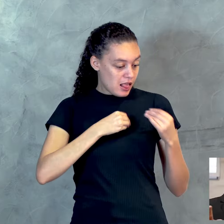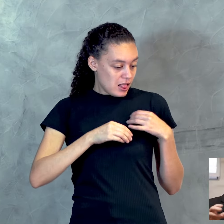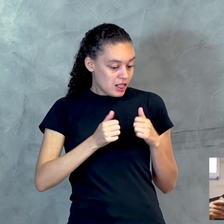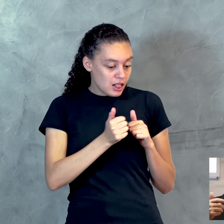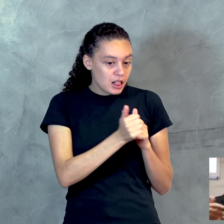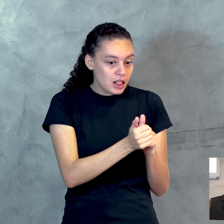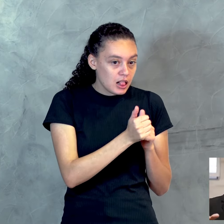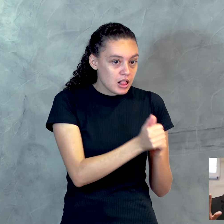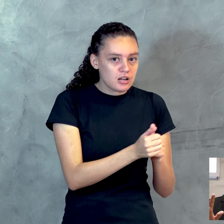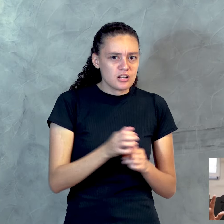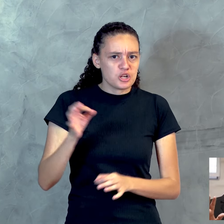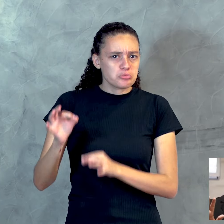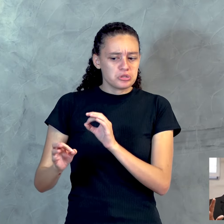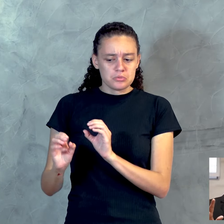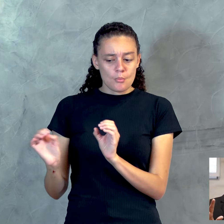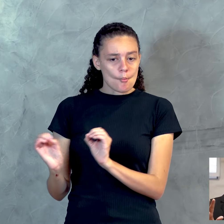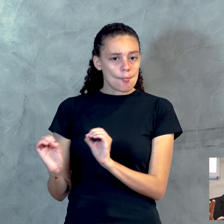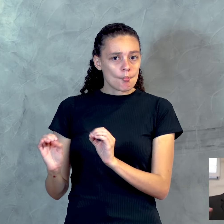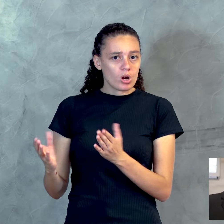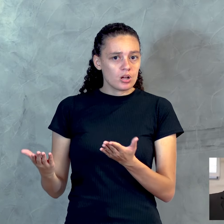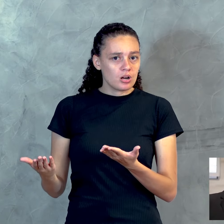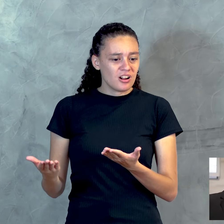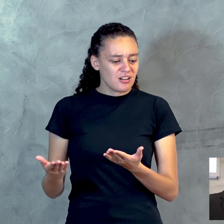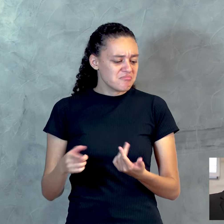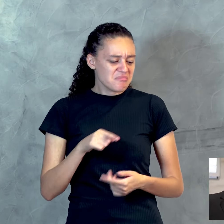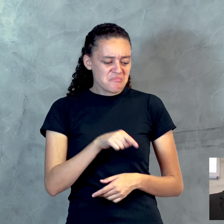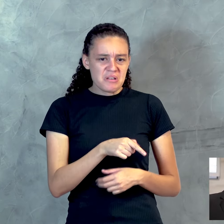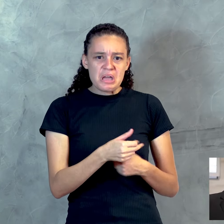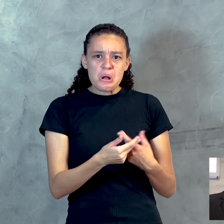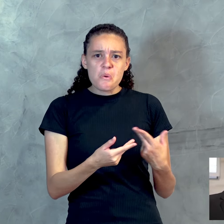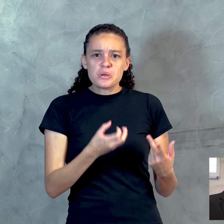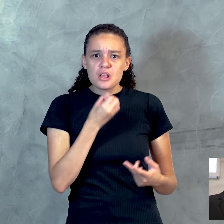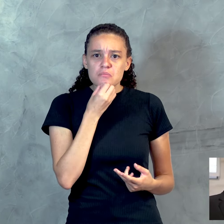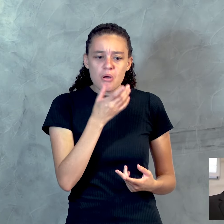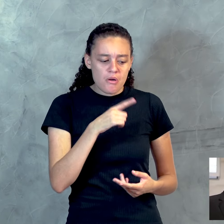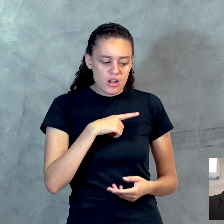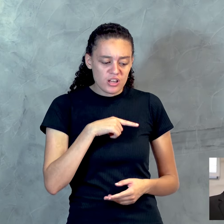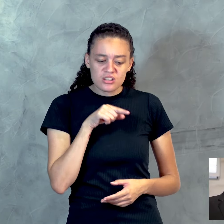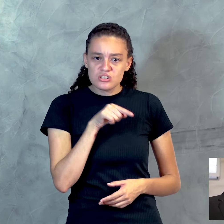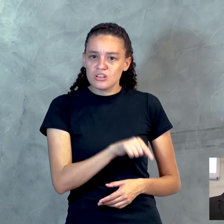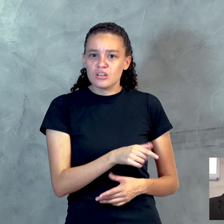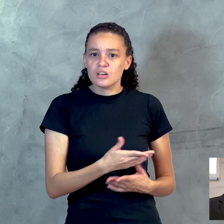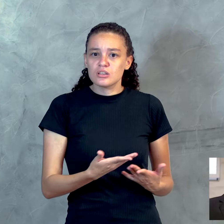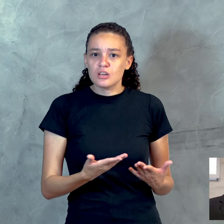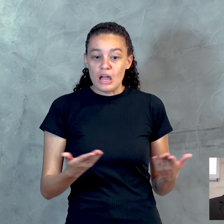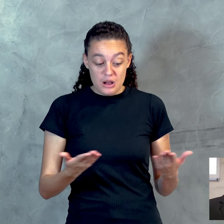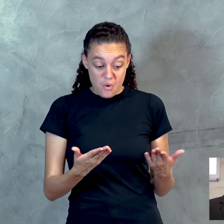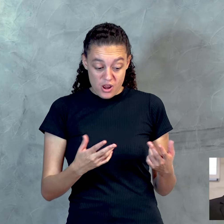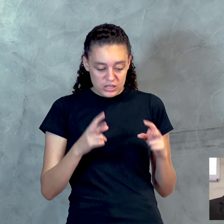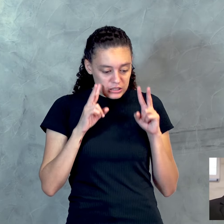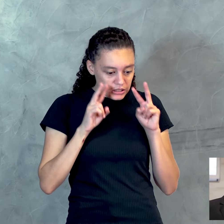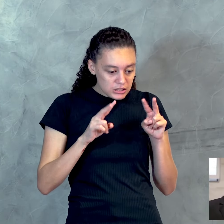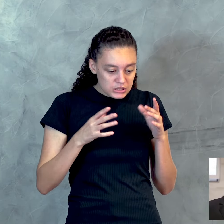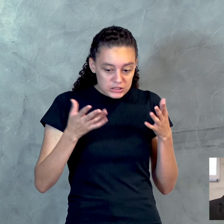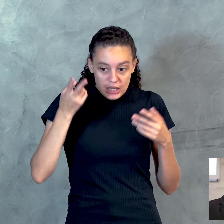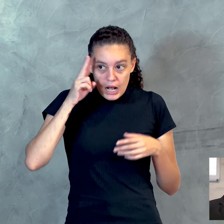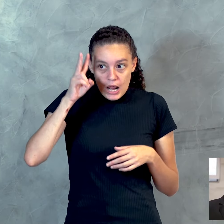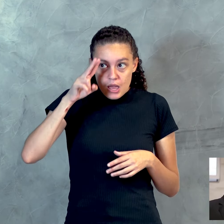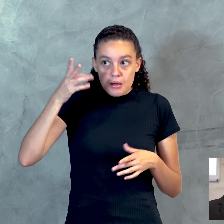estáveis livres da justiça. Que fruto tinhas então das coisas que agora vos envergonhais? Porque o